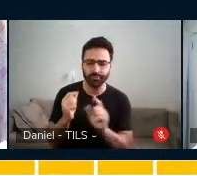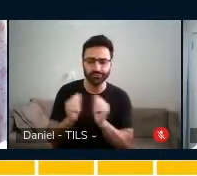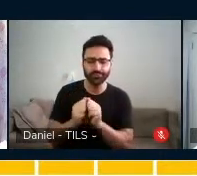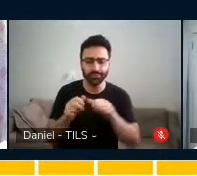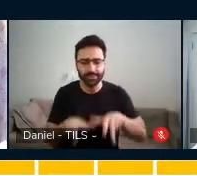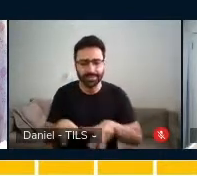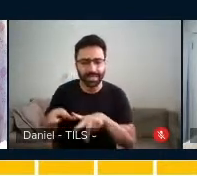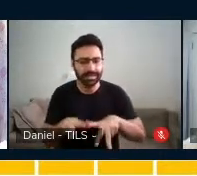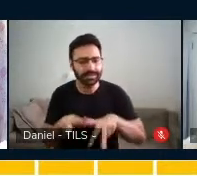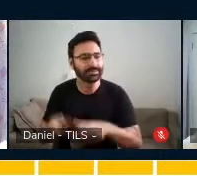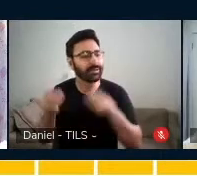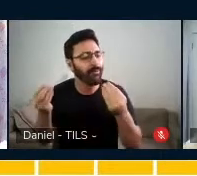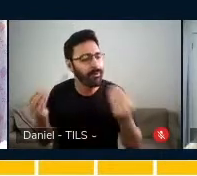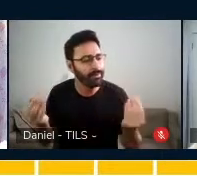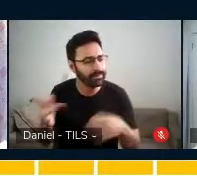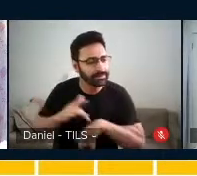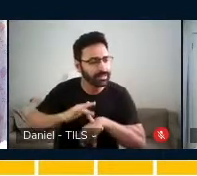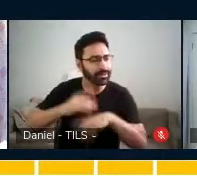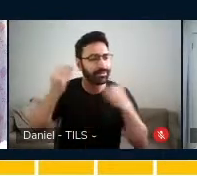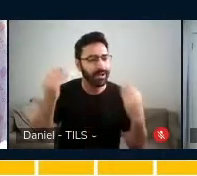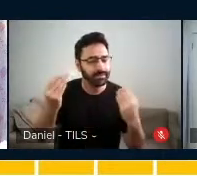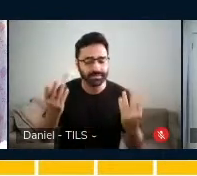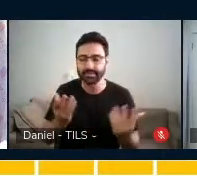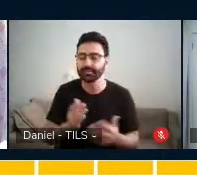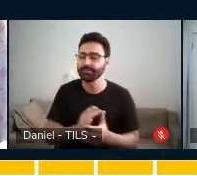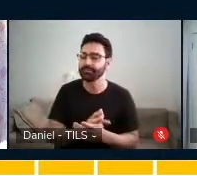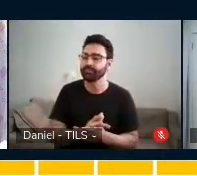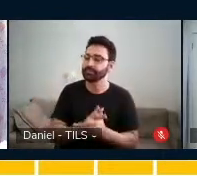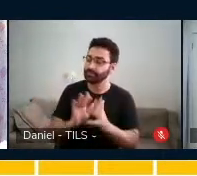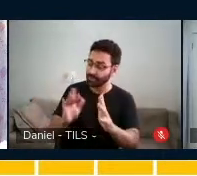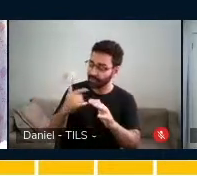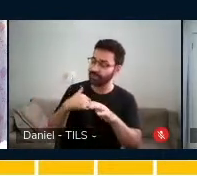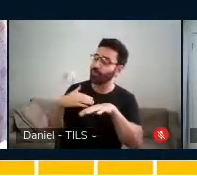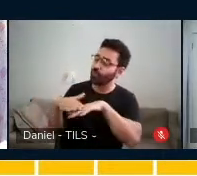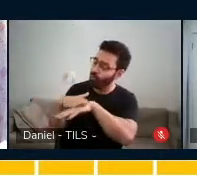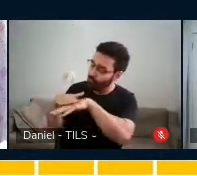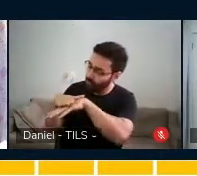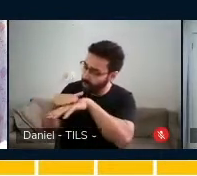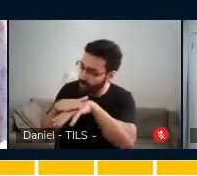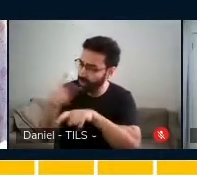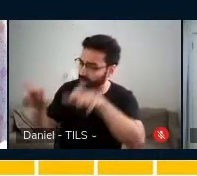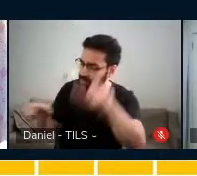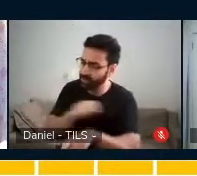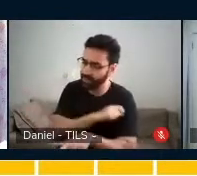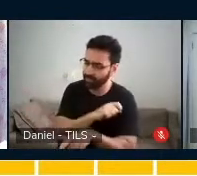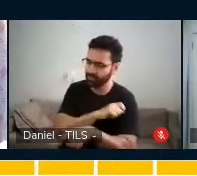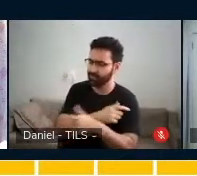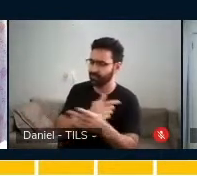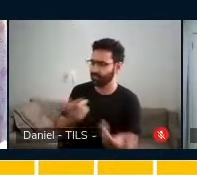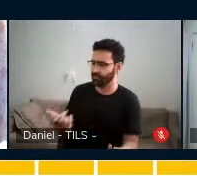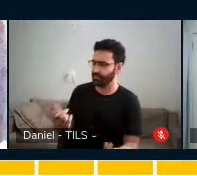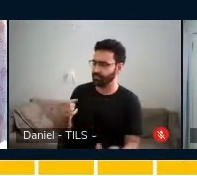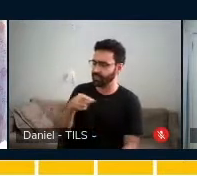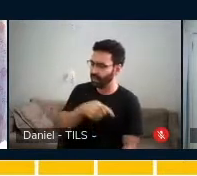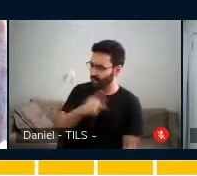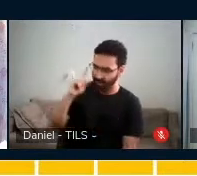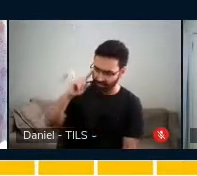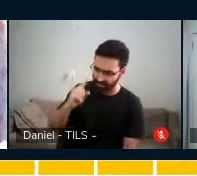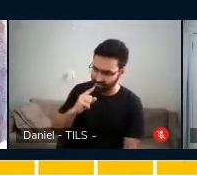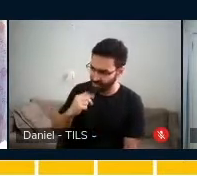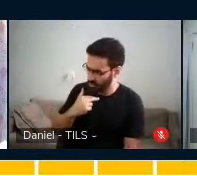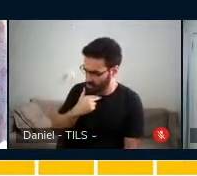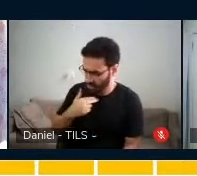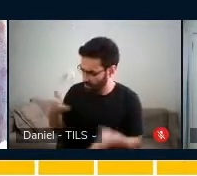dançando? E era uma hora que eu pegava e conversava com eles e eu falei, gente, não é porque ela é surda que ela não pode